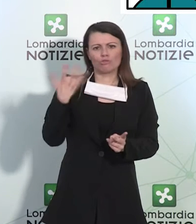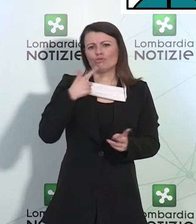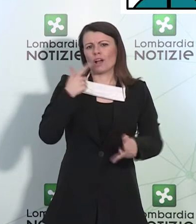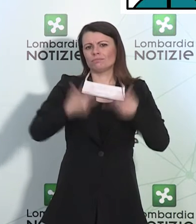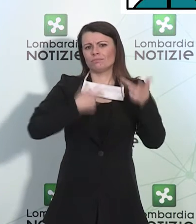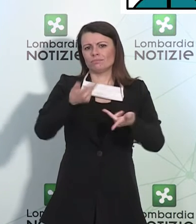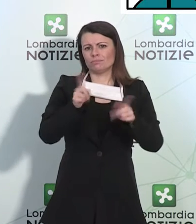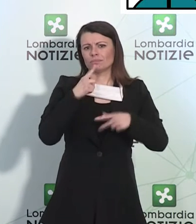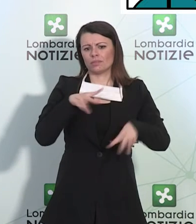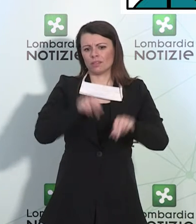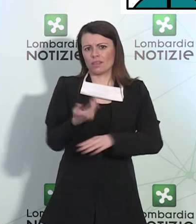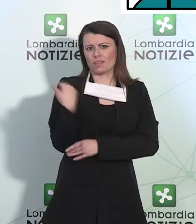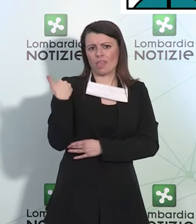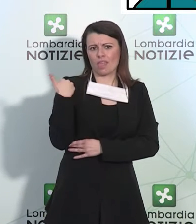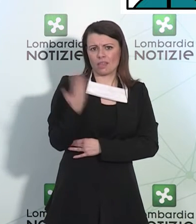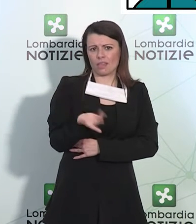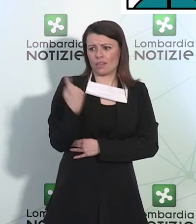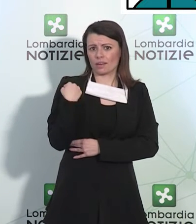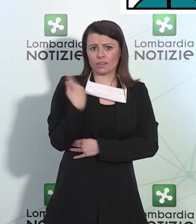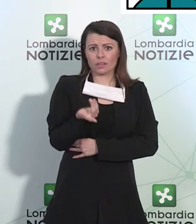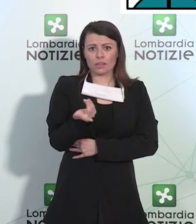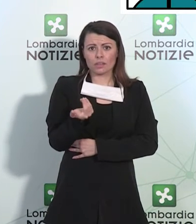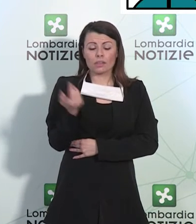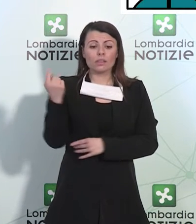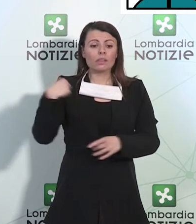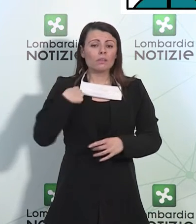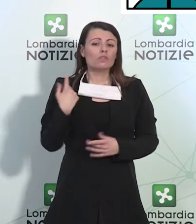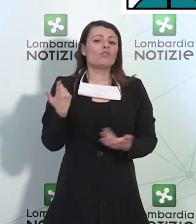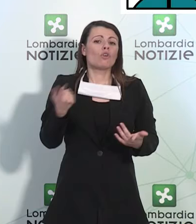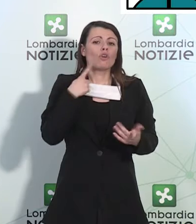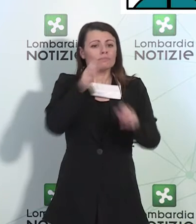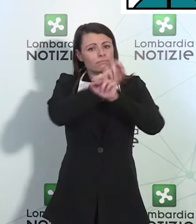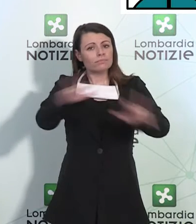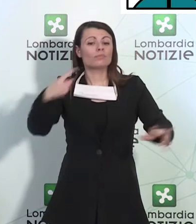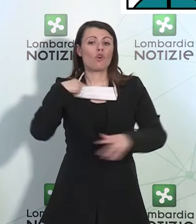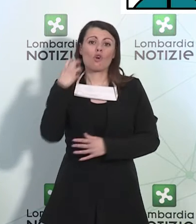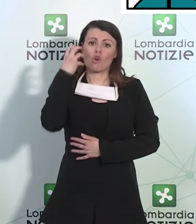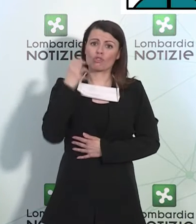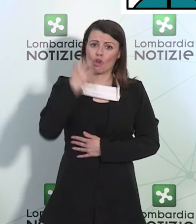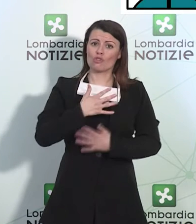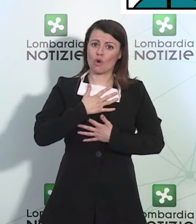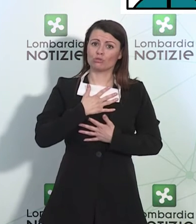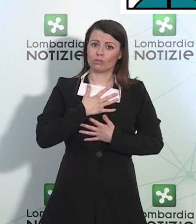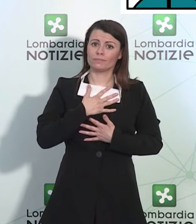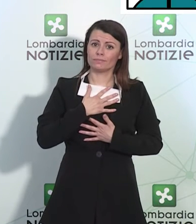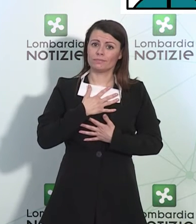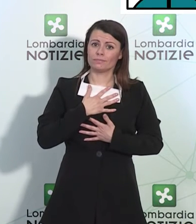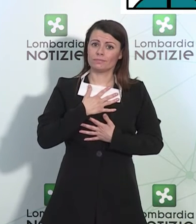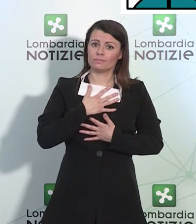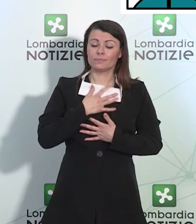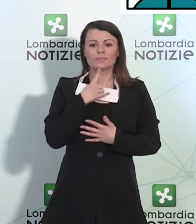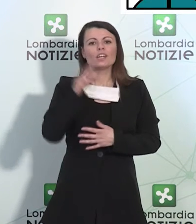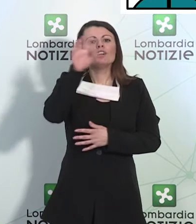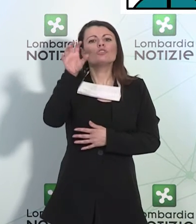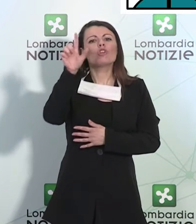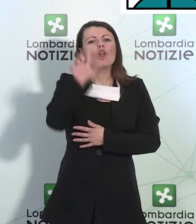ieri, sono orgoglioso nel comunicare che in Regione Lombardia